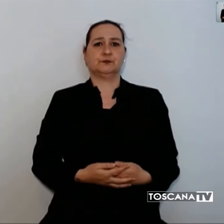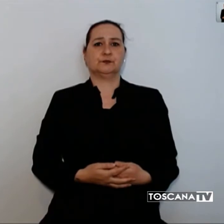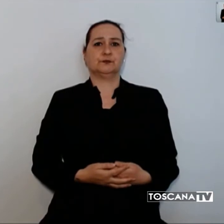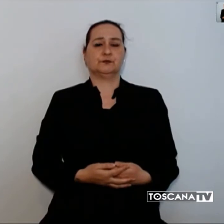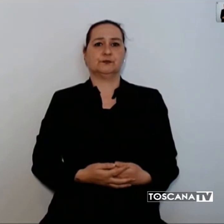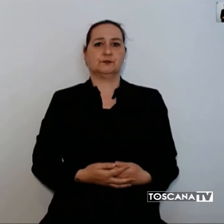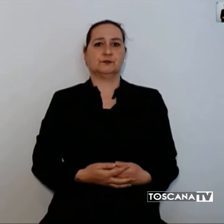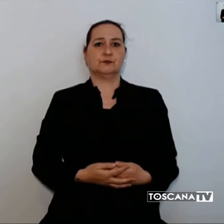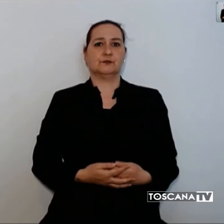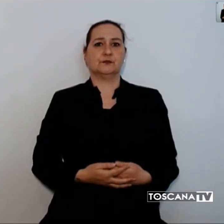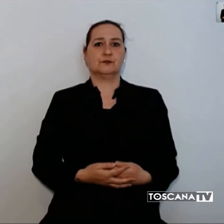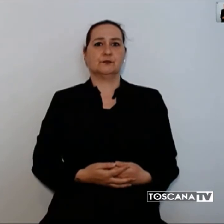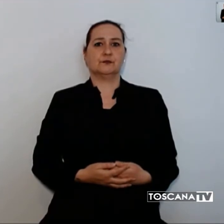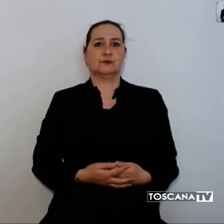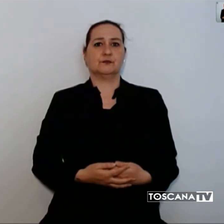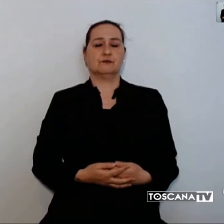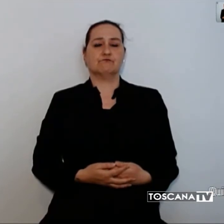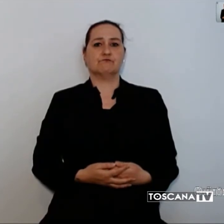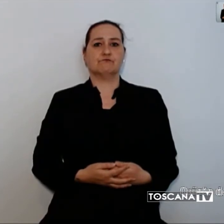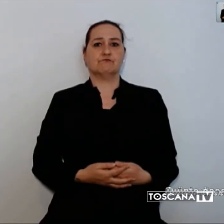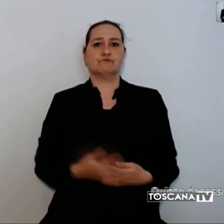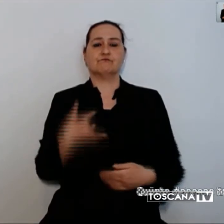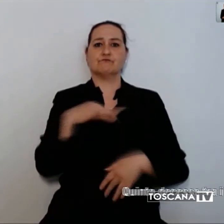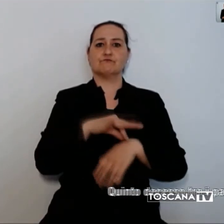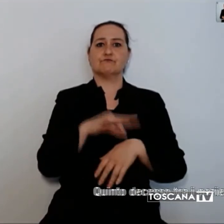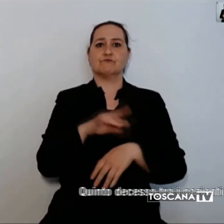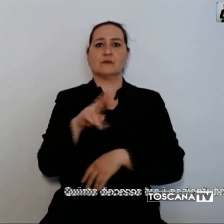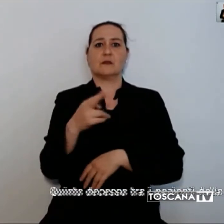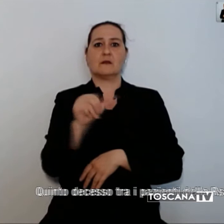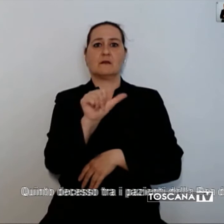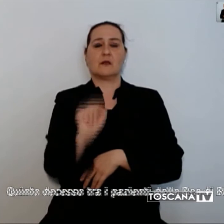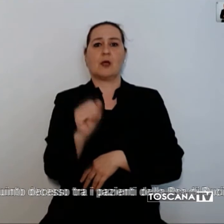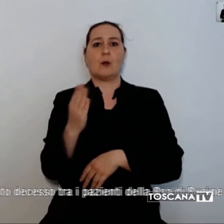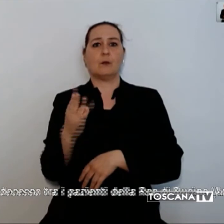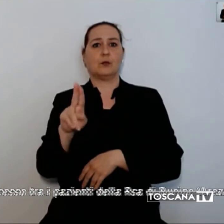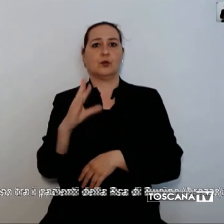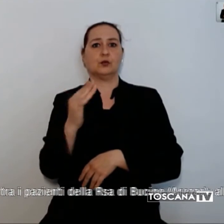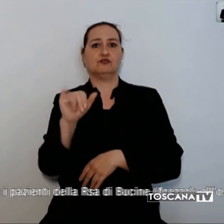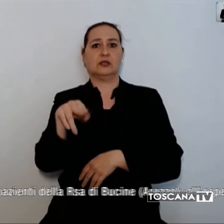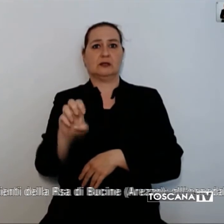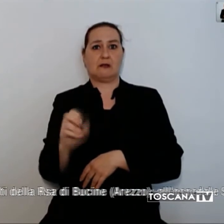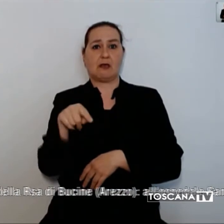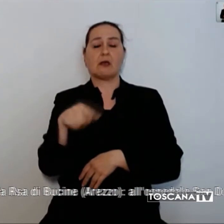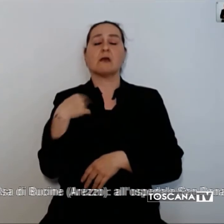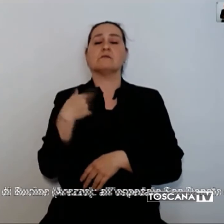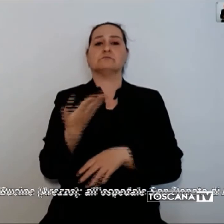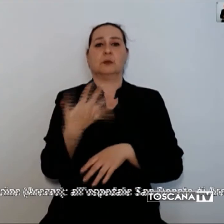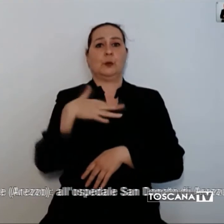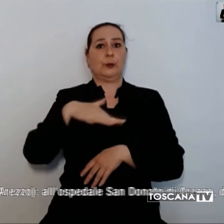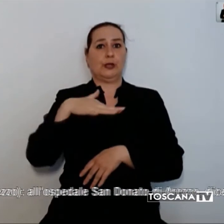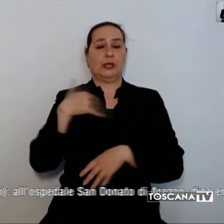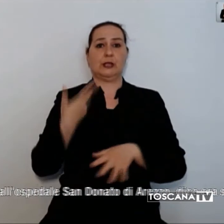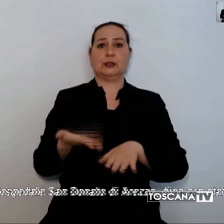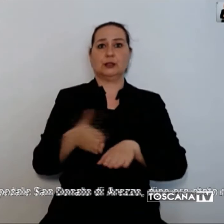Quinto decesso tra i pazienti della RSA di Mucine, provincia di Arezzo, all'ospedale San Donato,